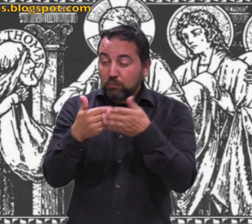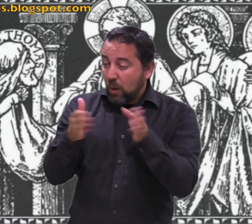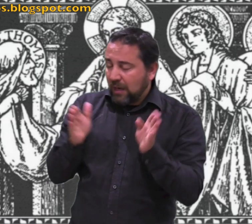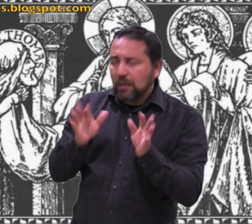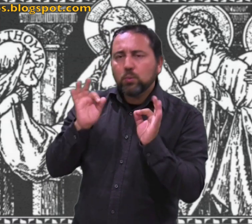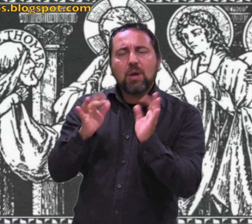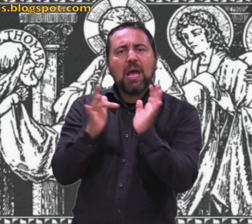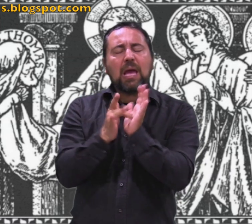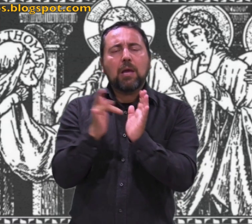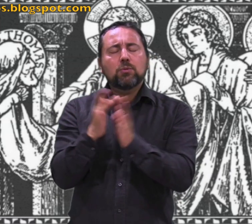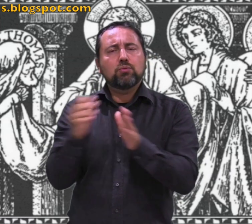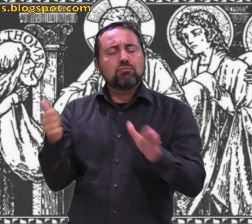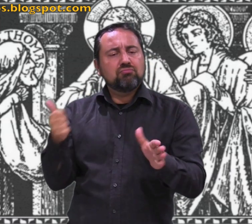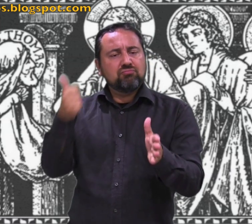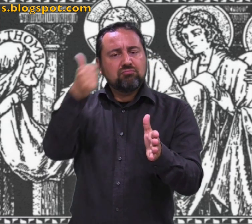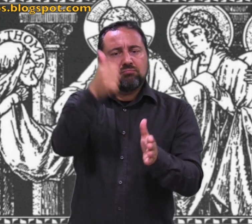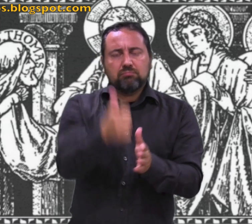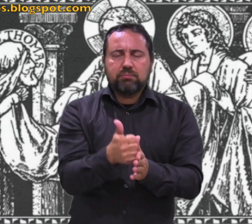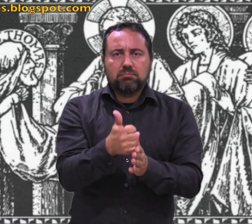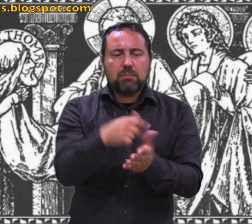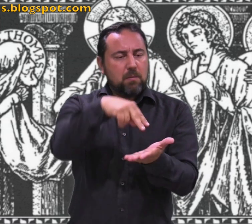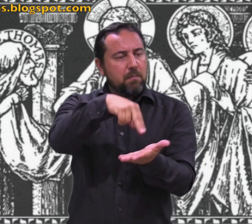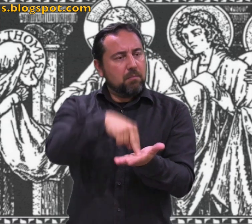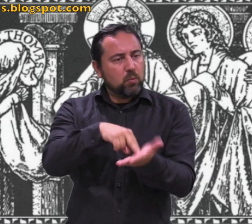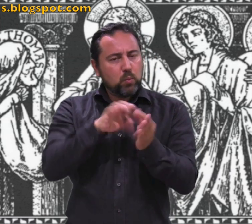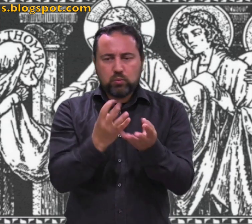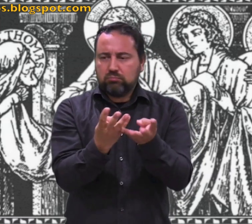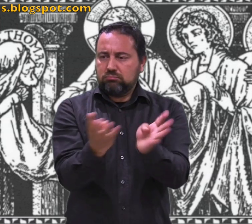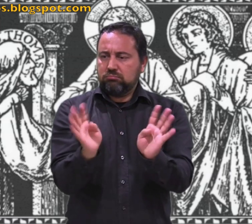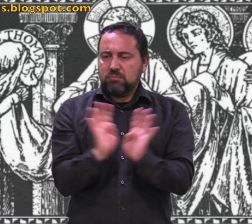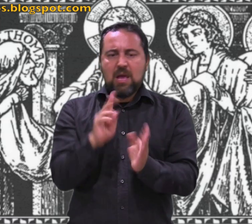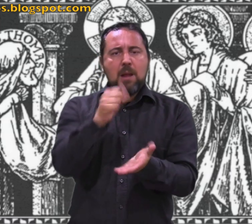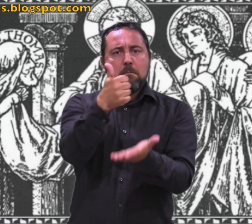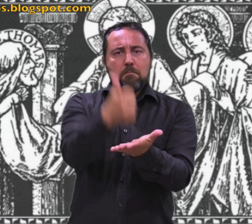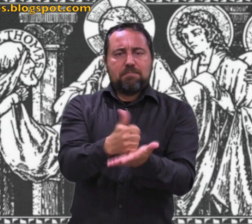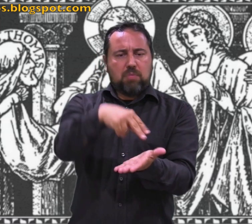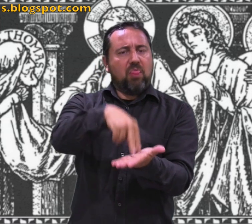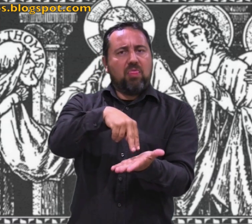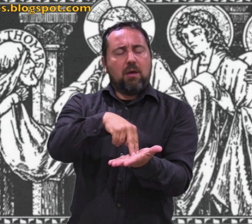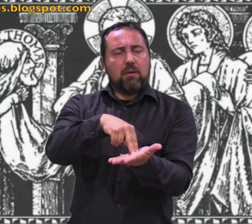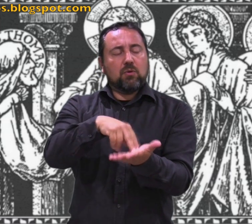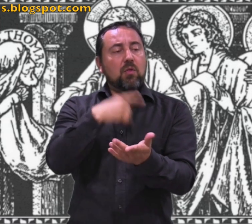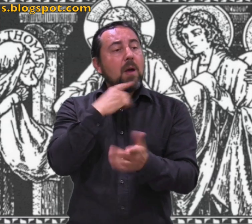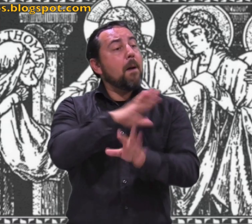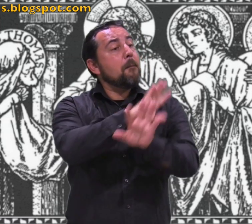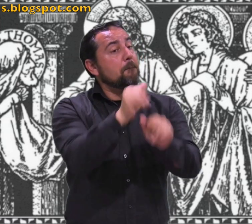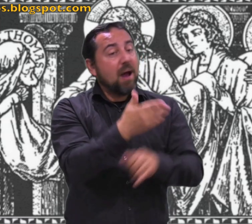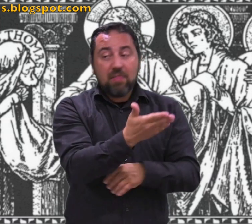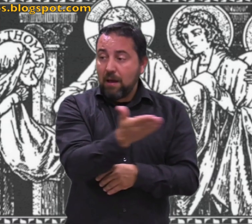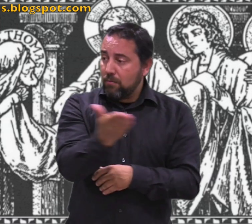Llegó Jesús estando cerrado en las puertas, se puso en medio y les dijo, paz